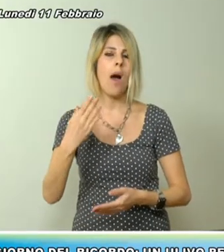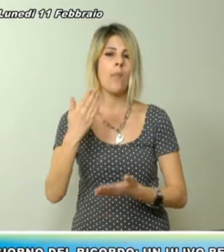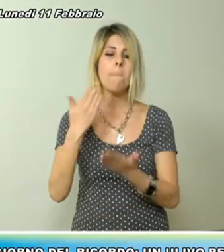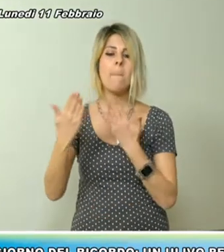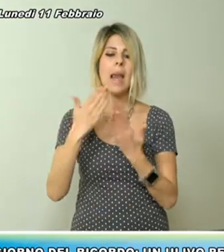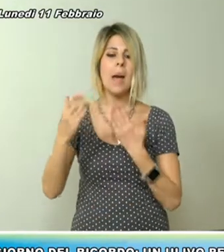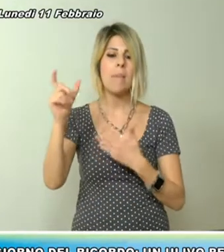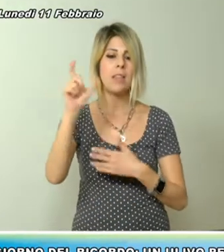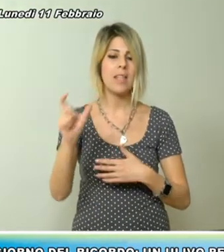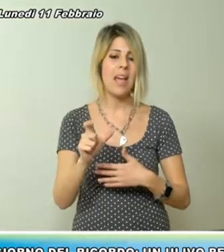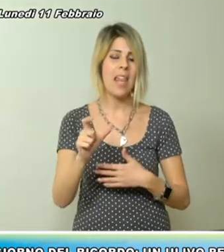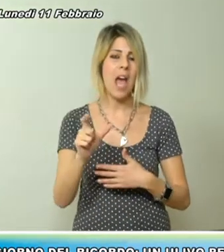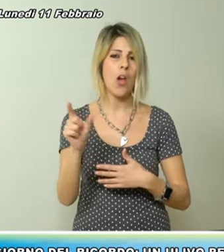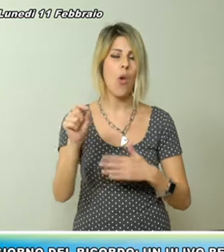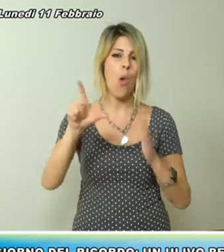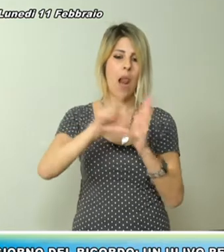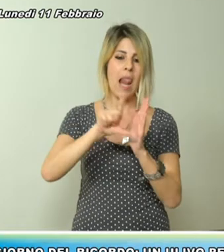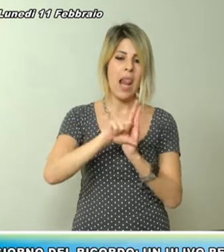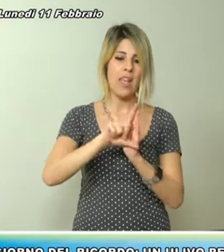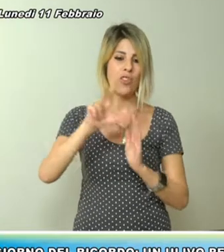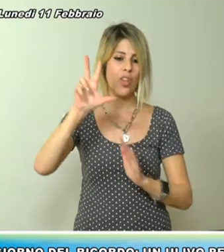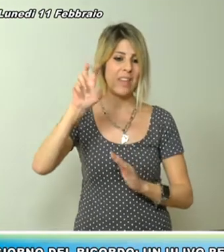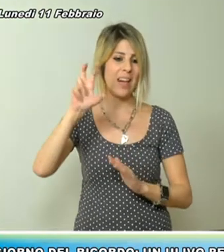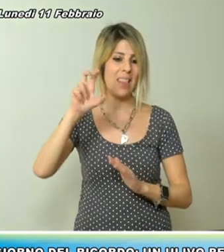solennità civile, celebrata il 10 febbraio,